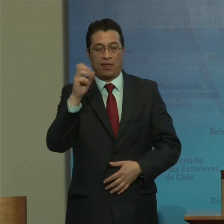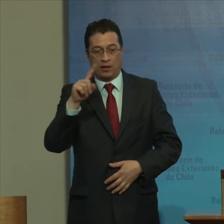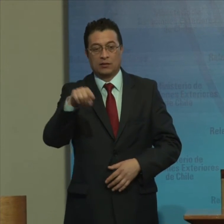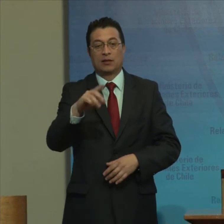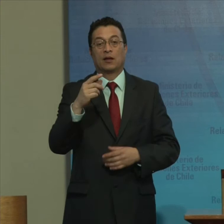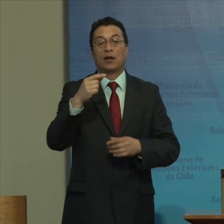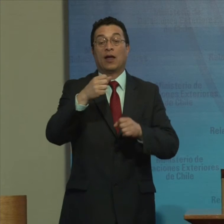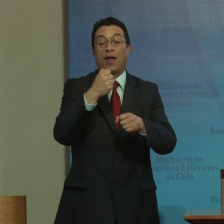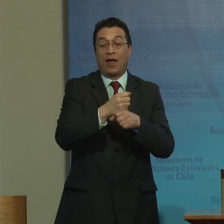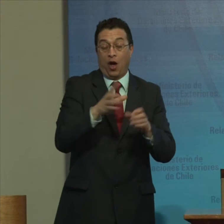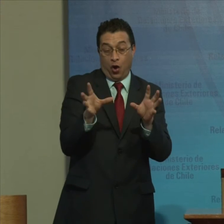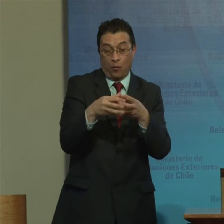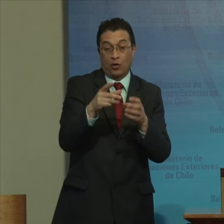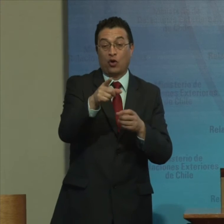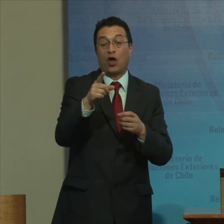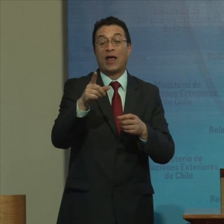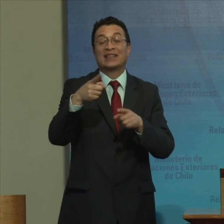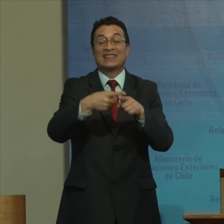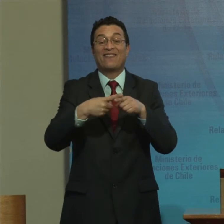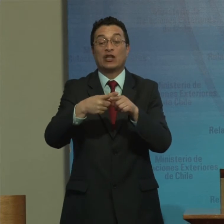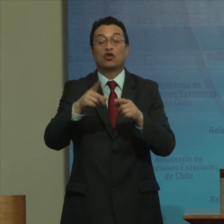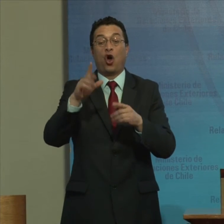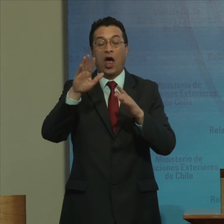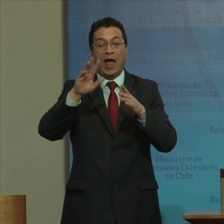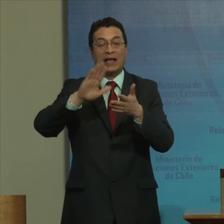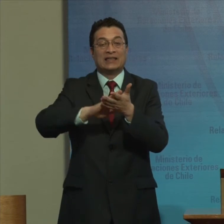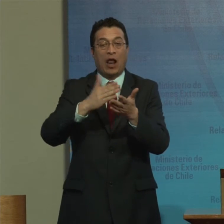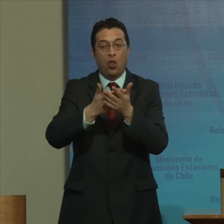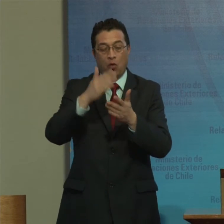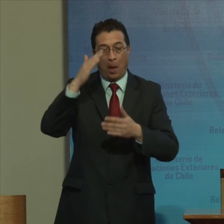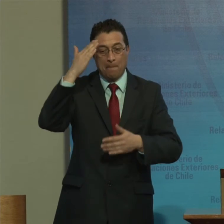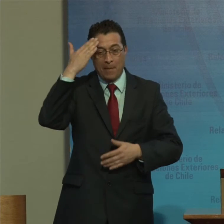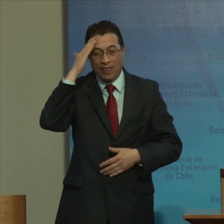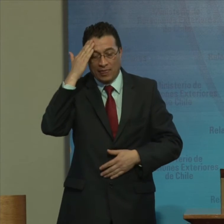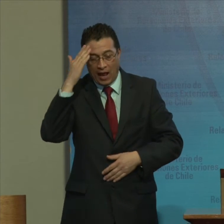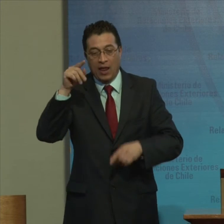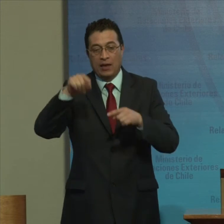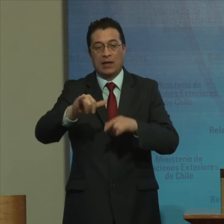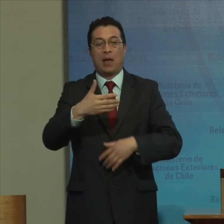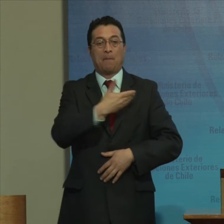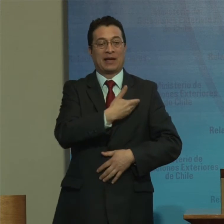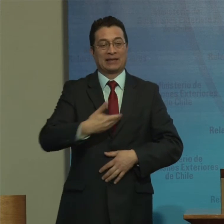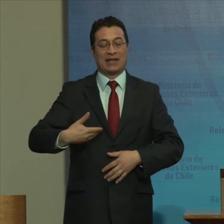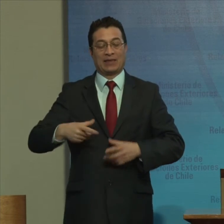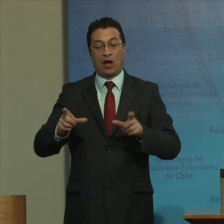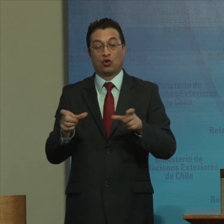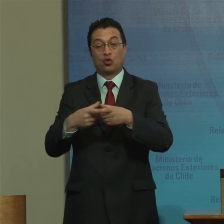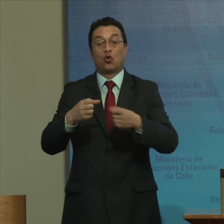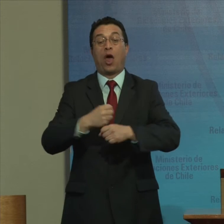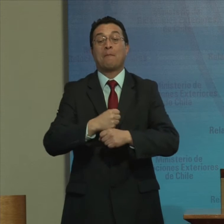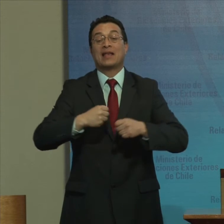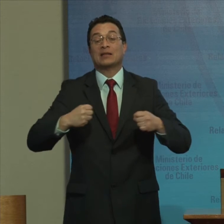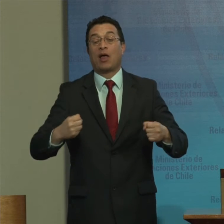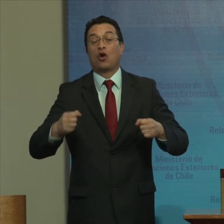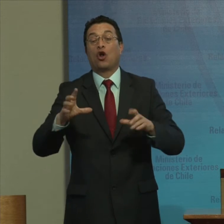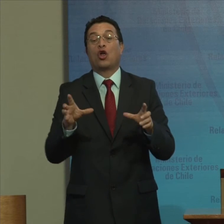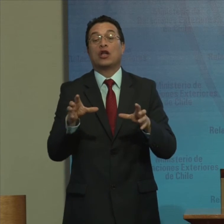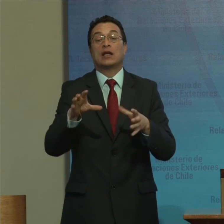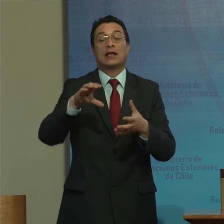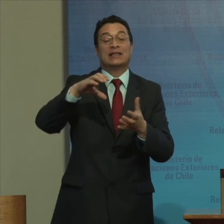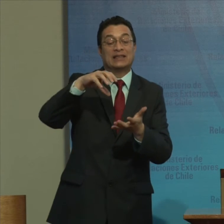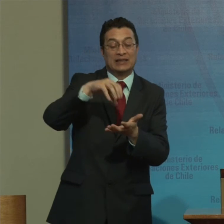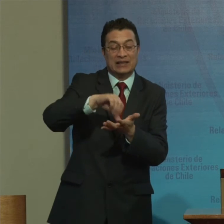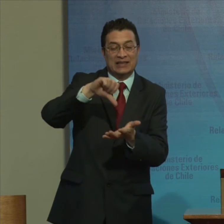Directora De la Agrupación Nacional De Usuarios De Servicios De Salud Mental ANUSAM Y Presidenta Del Círculo Emancipador De Mujeres Y Niñas Con